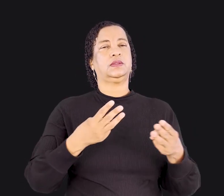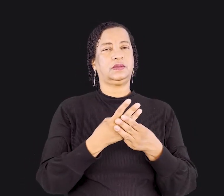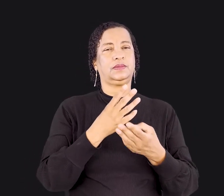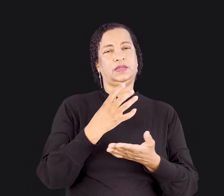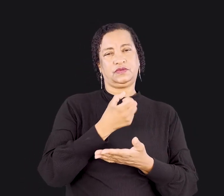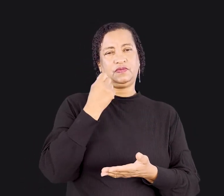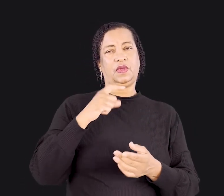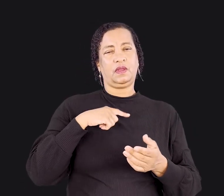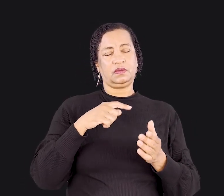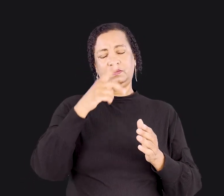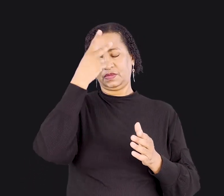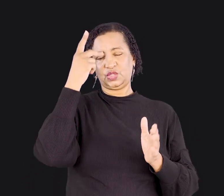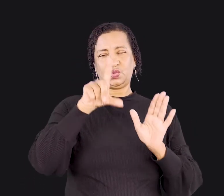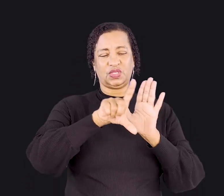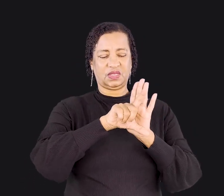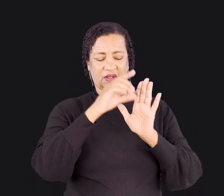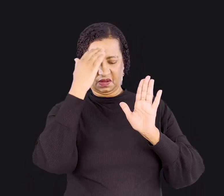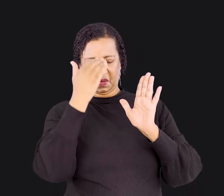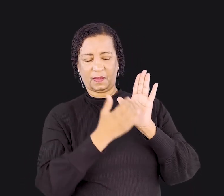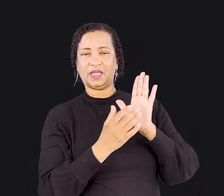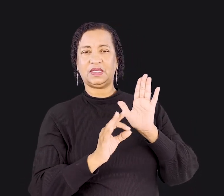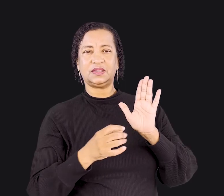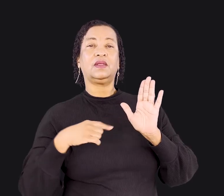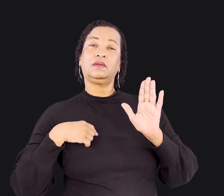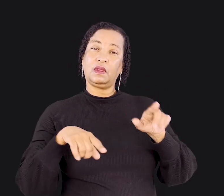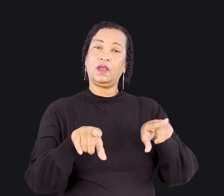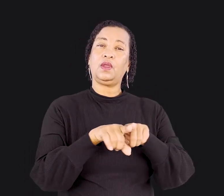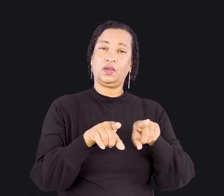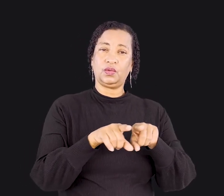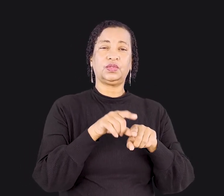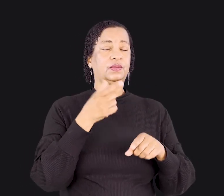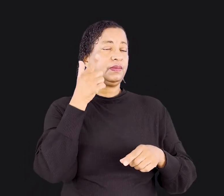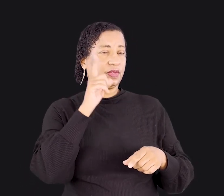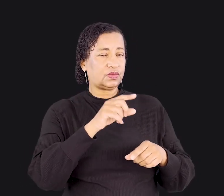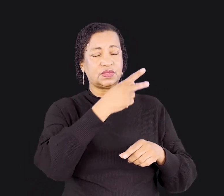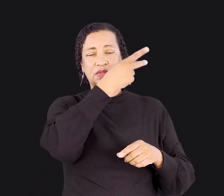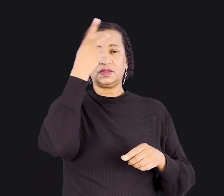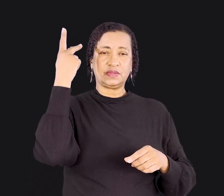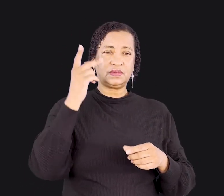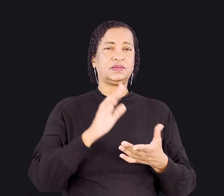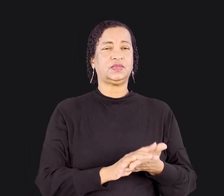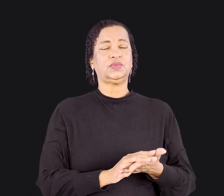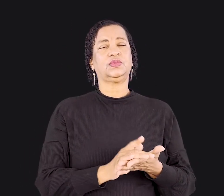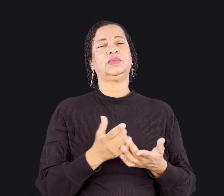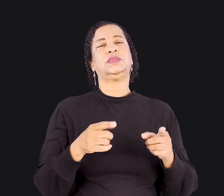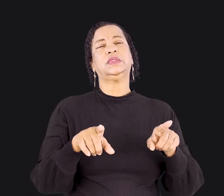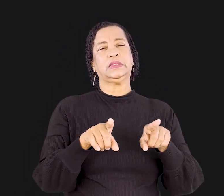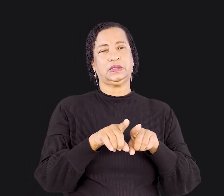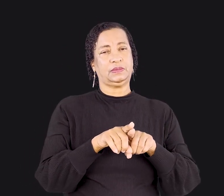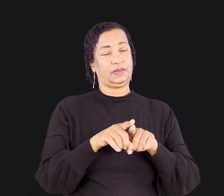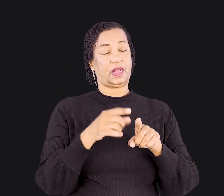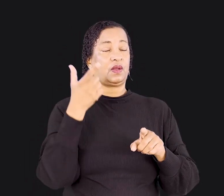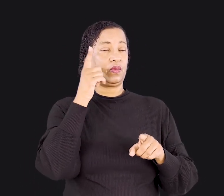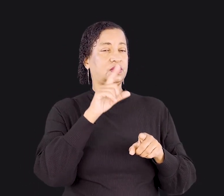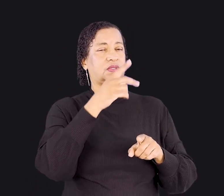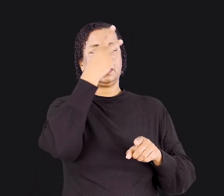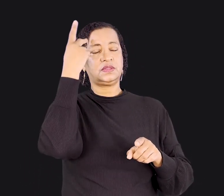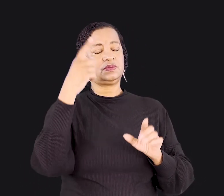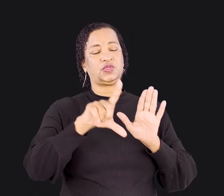como sem lei, embora não esteja livre da lei de Deus e sim sob a lei de Cristo, a fim de ganhar os que não têm a lei. Para